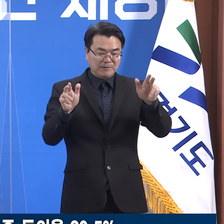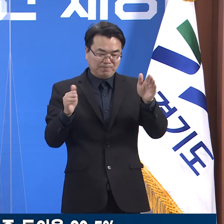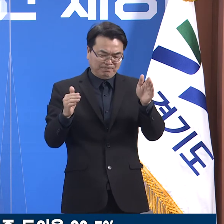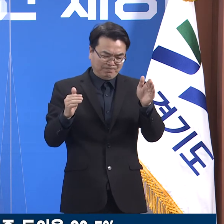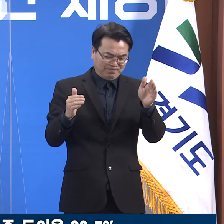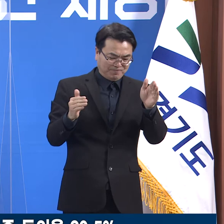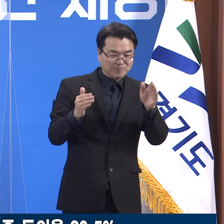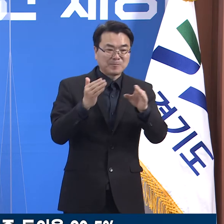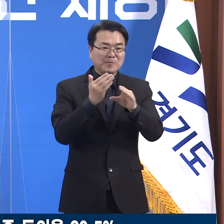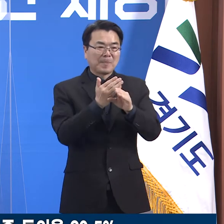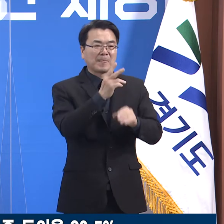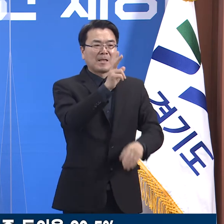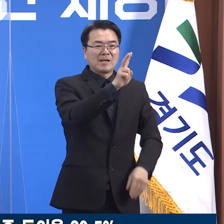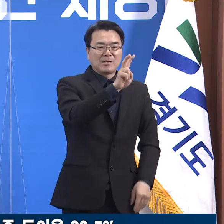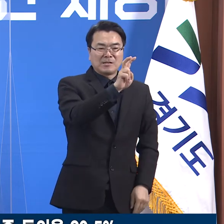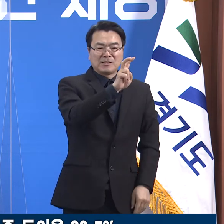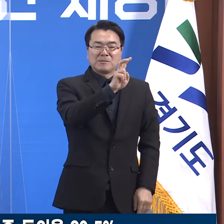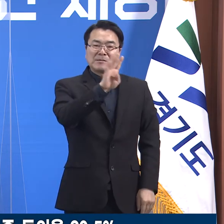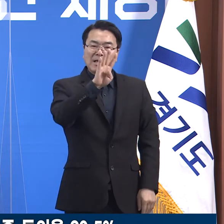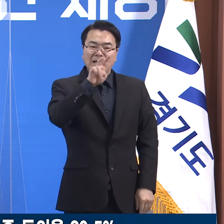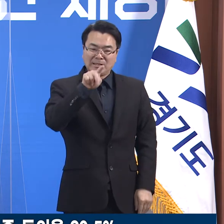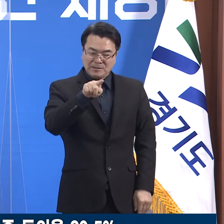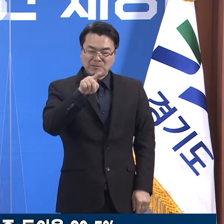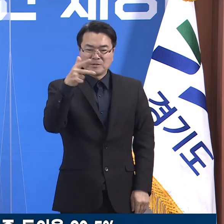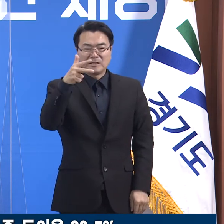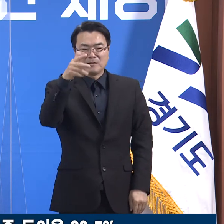24.7%까지 진행되었습니다.